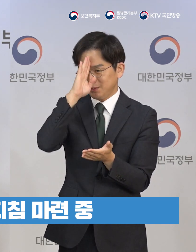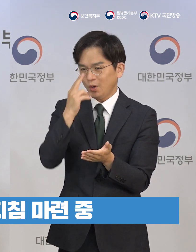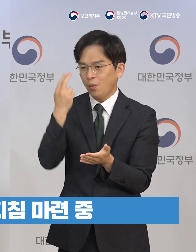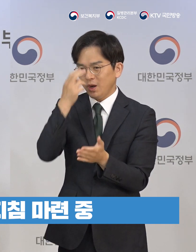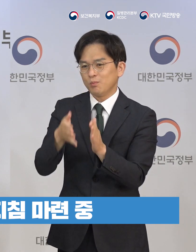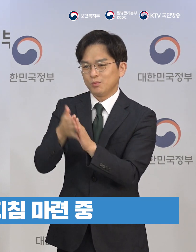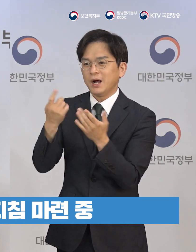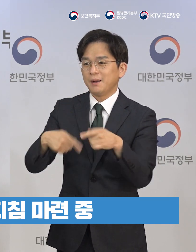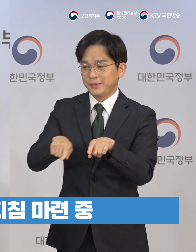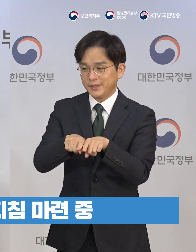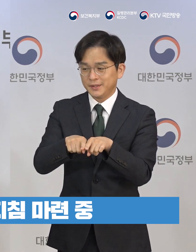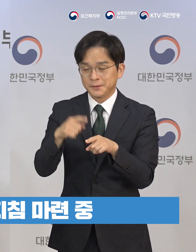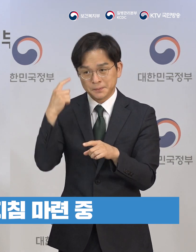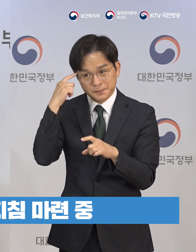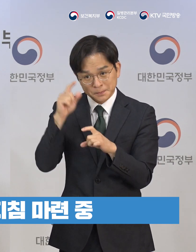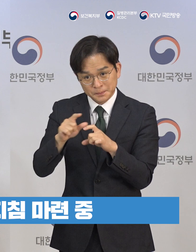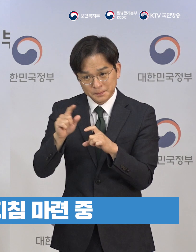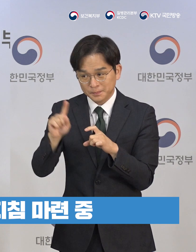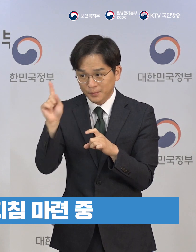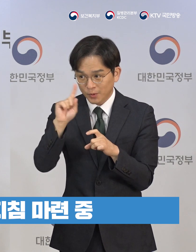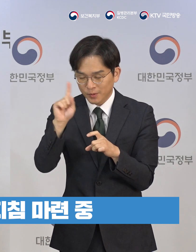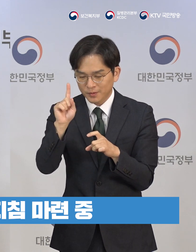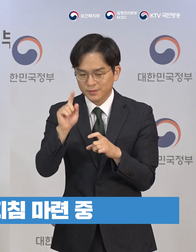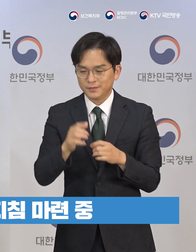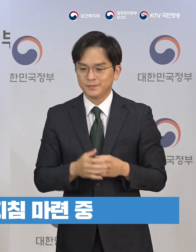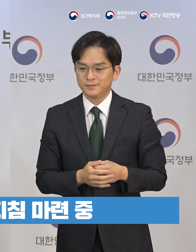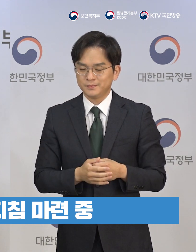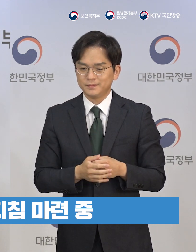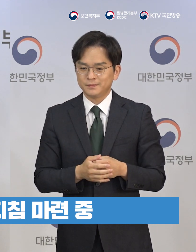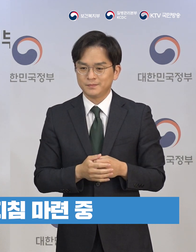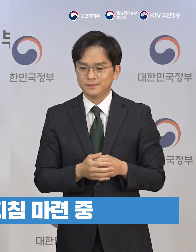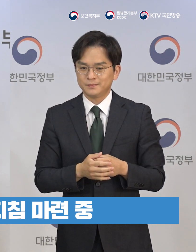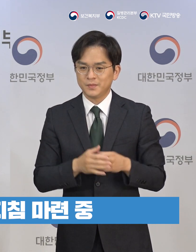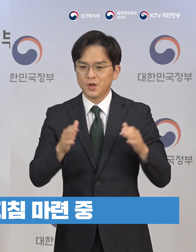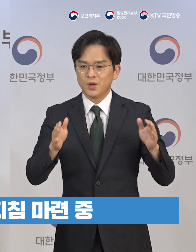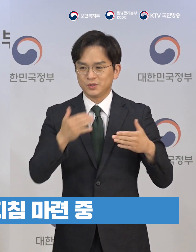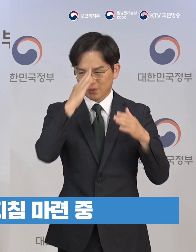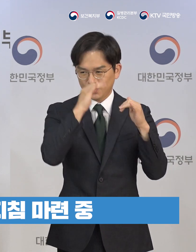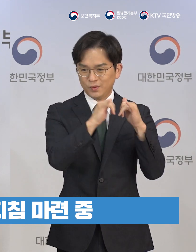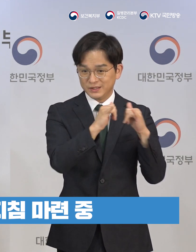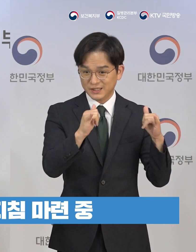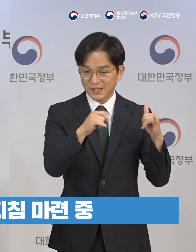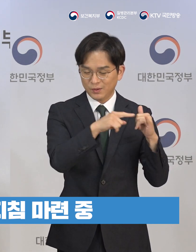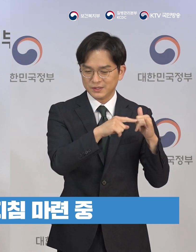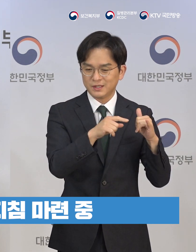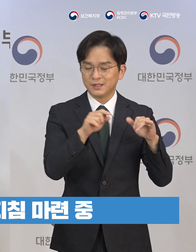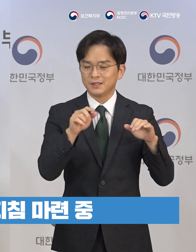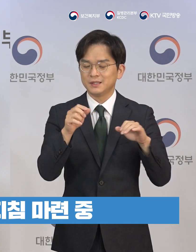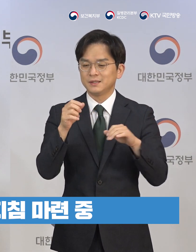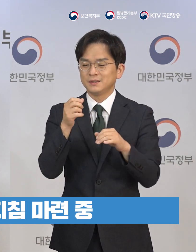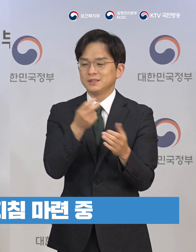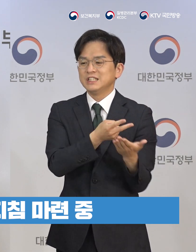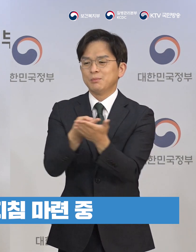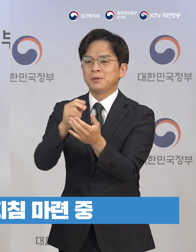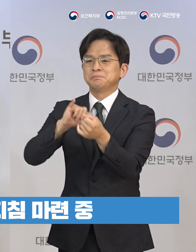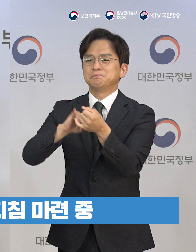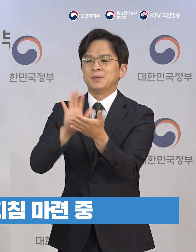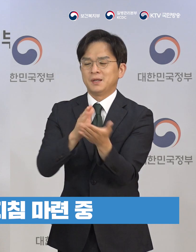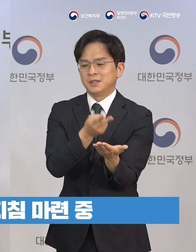그래서 지금 중대본은 방대본과 같이 질병관리본부와 같이 경청 환자들이 기존에